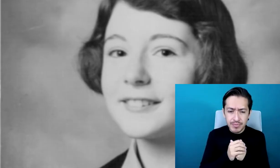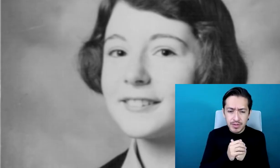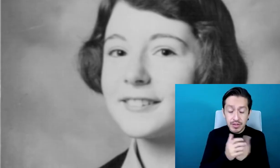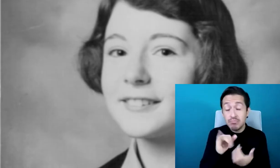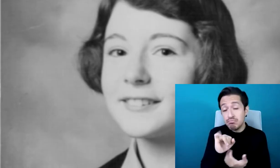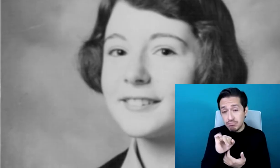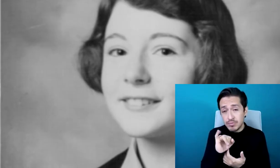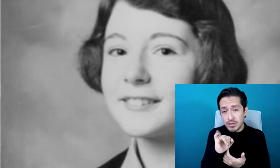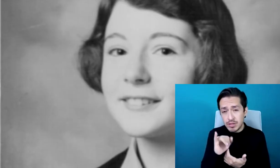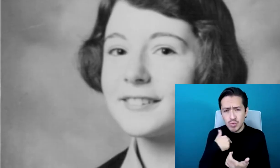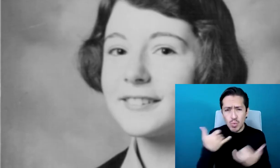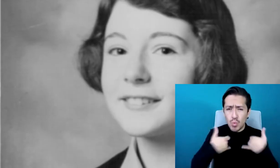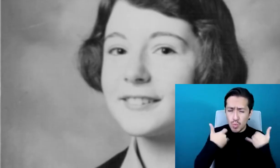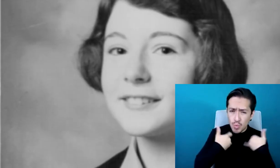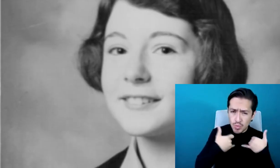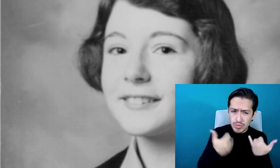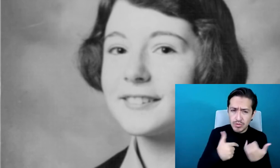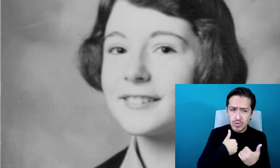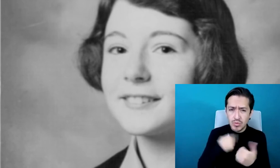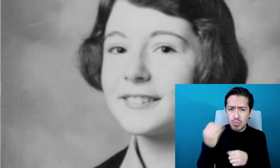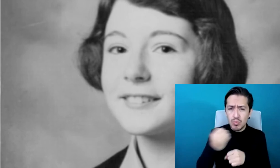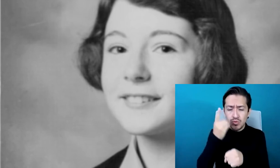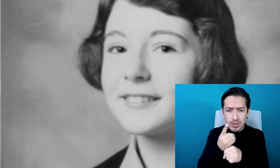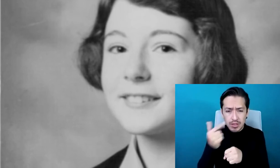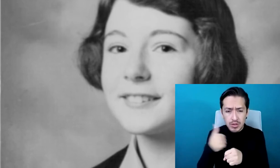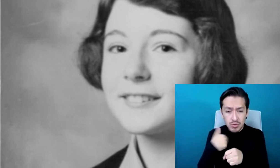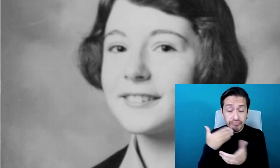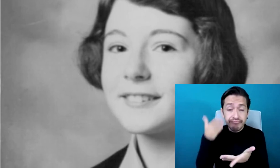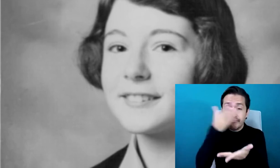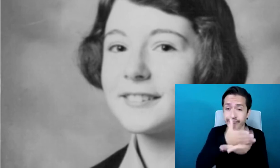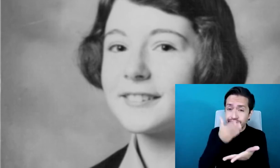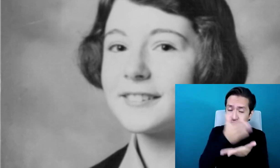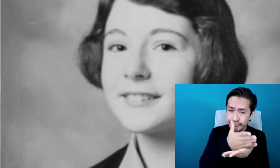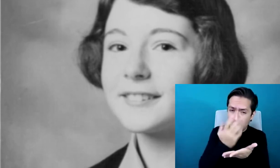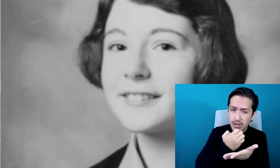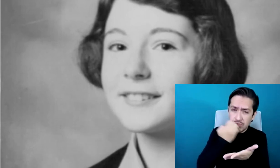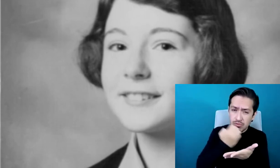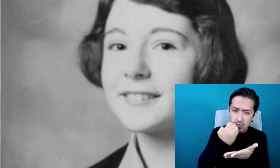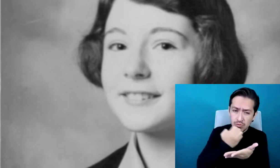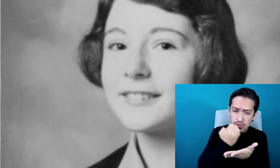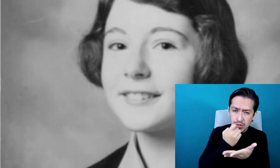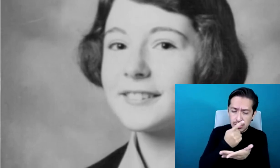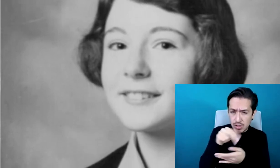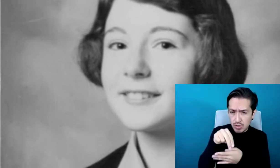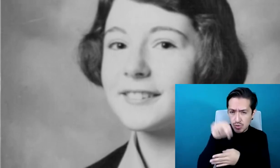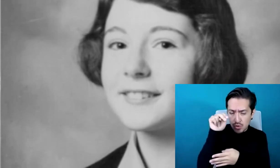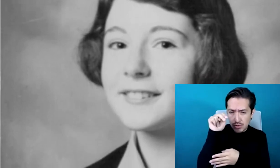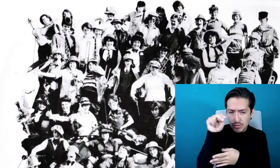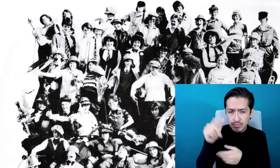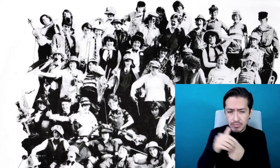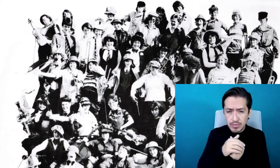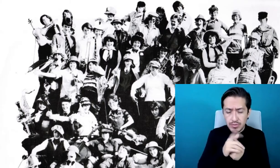Sí, de joven tuve la oportunidad de asistir al colegio en el norte de Escocia en Aberdeen